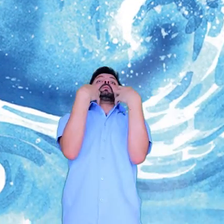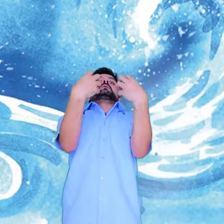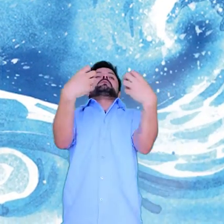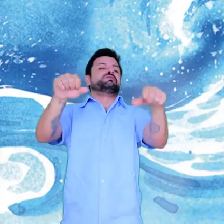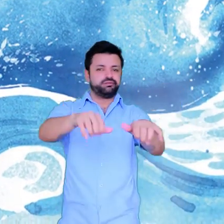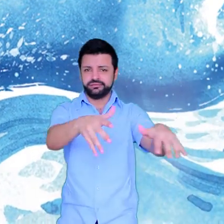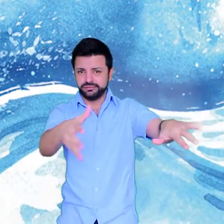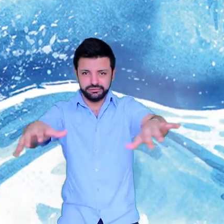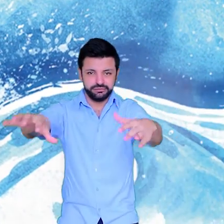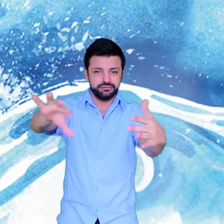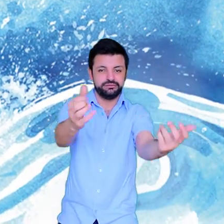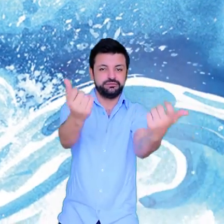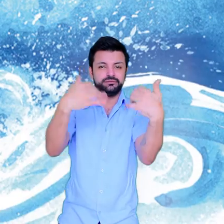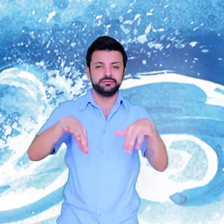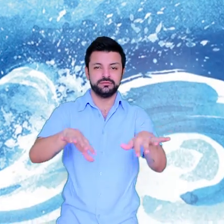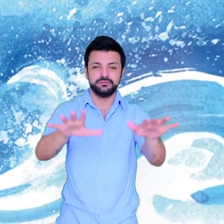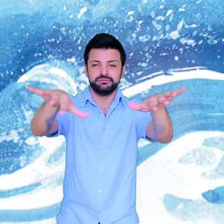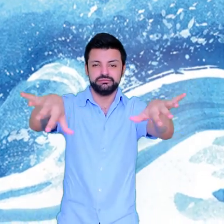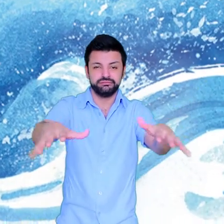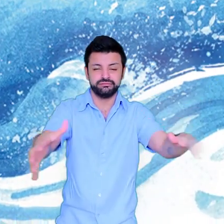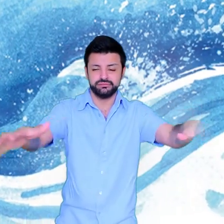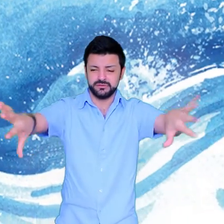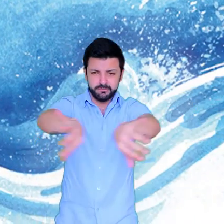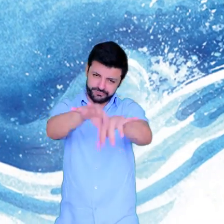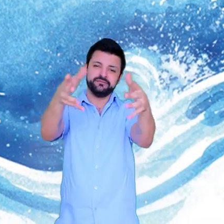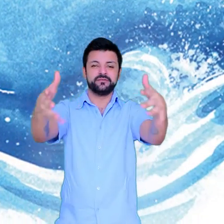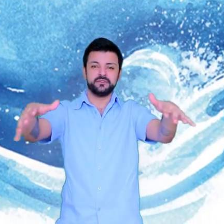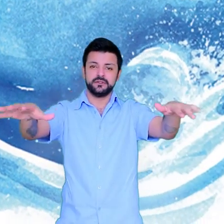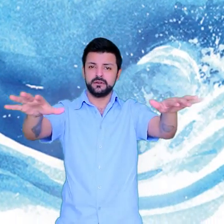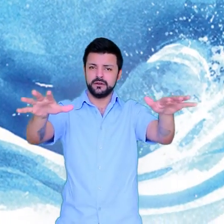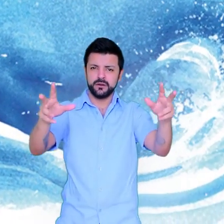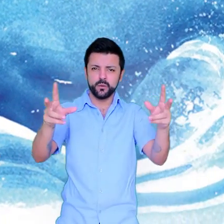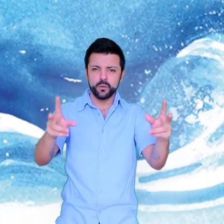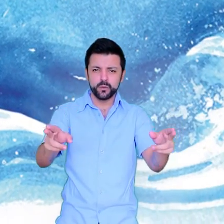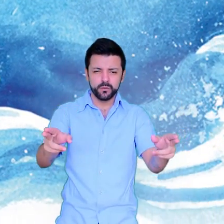Não quer O mar é indeciso Como o meu coração